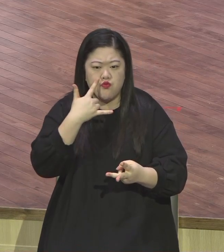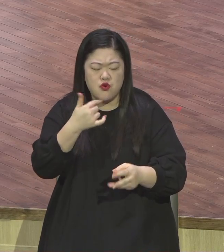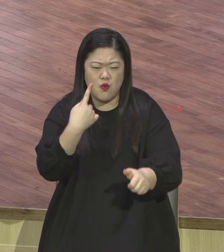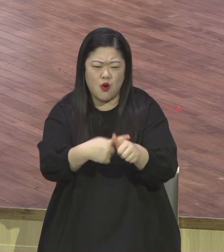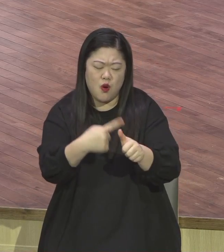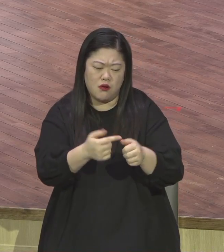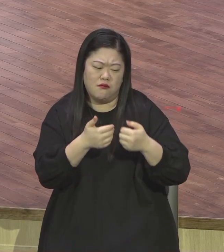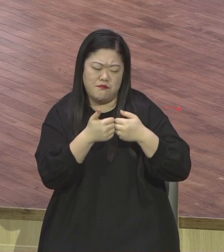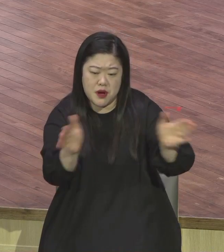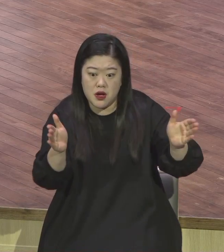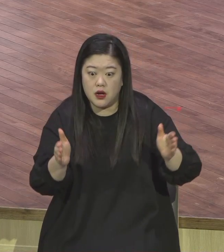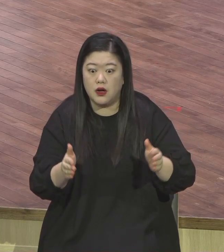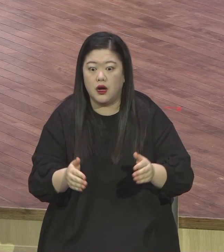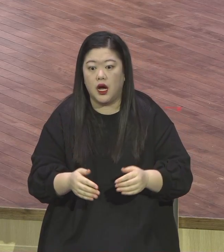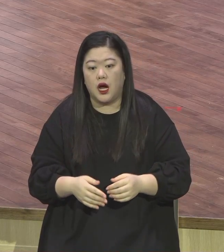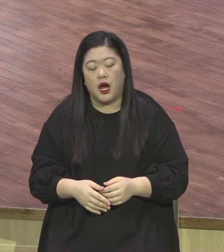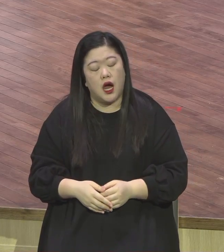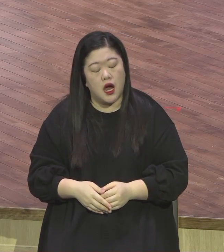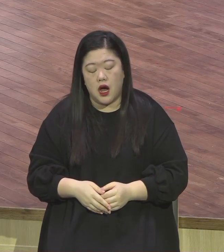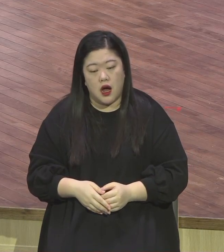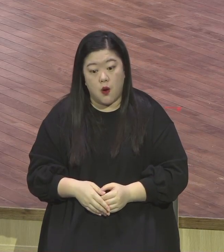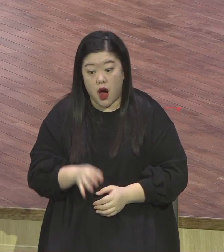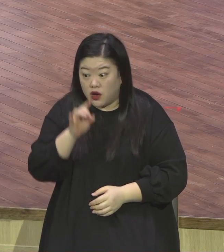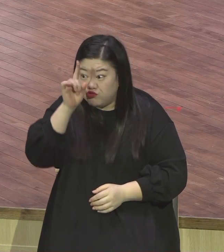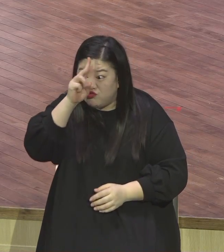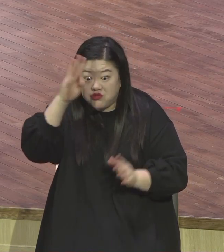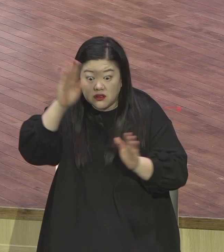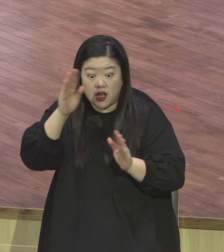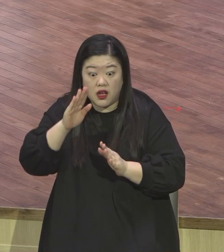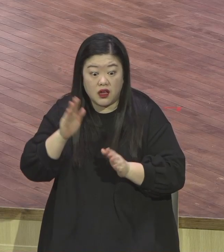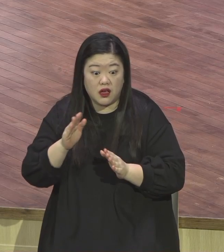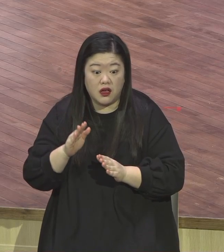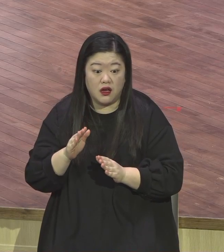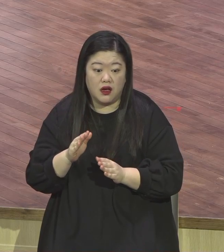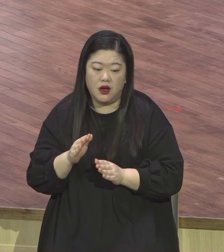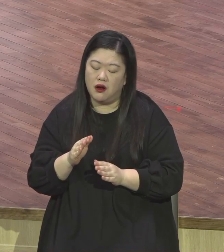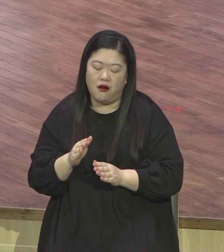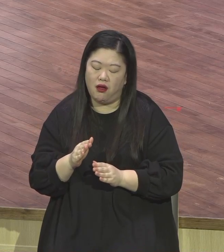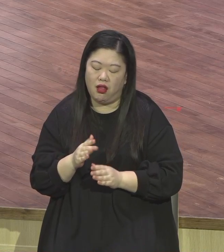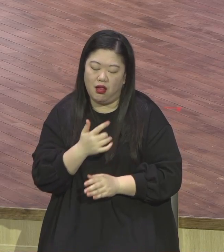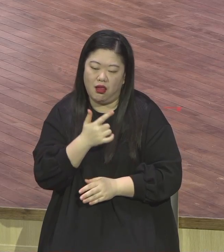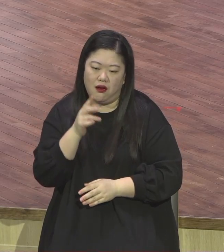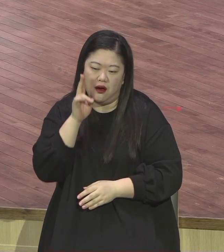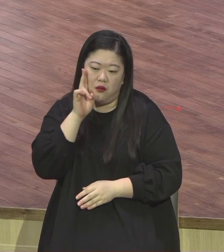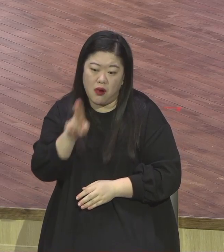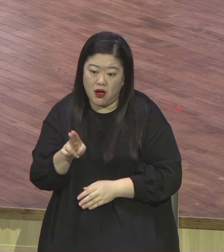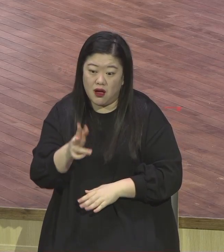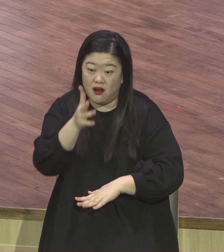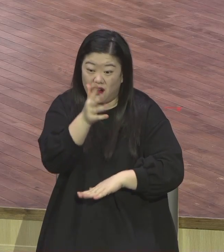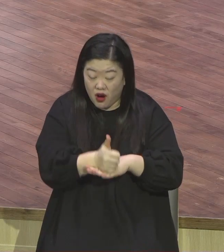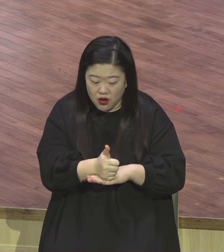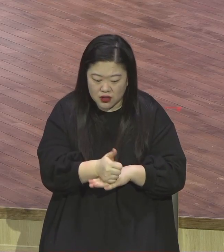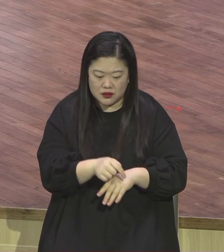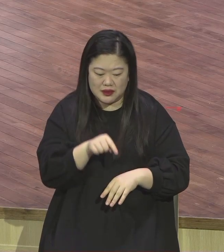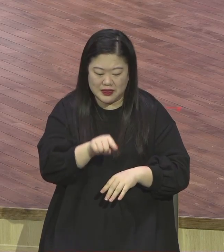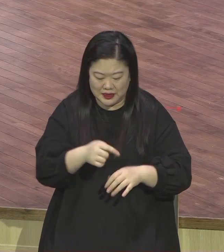다양한 폭력을 행해 가지고 지금 소속팀에서 한국 생명이죠.